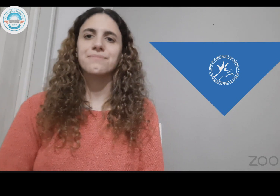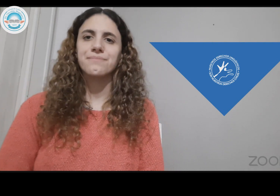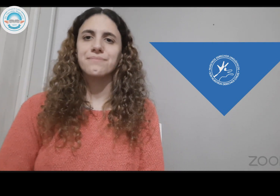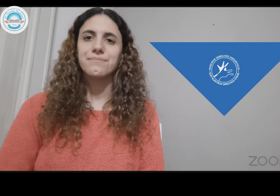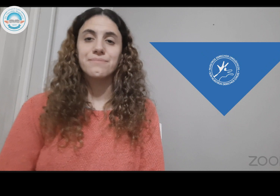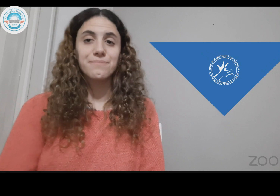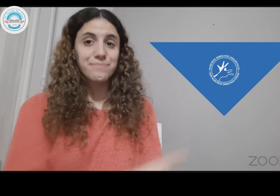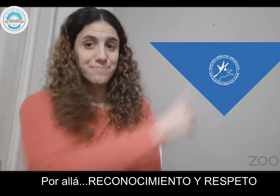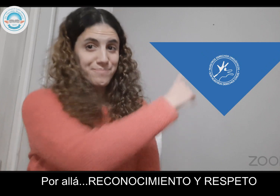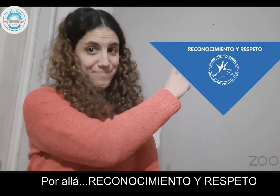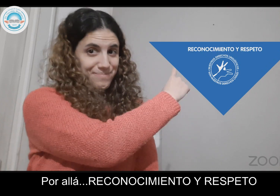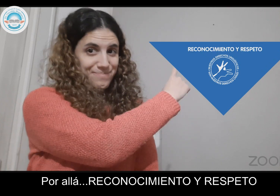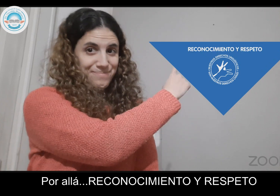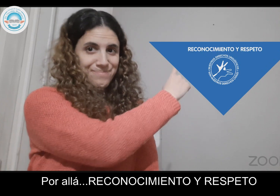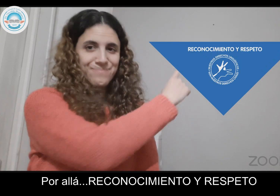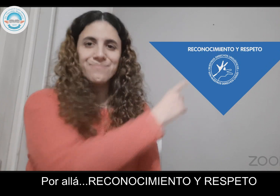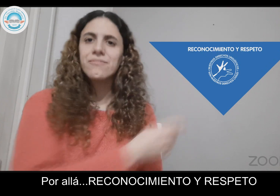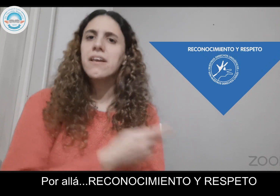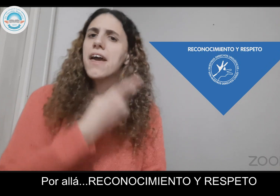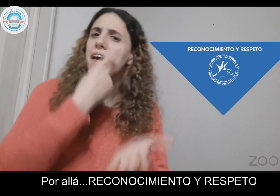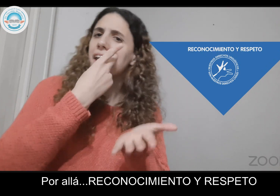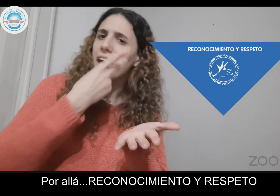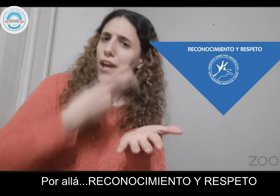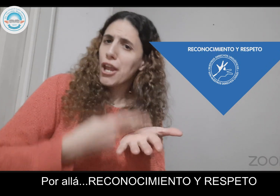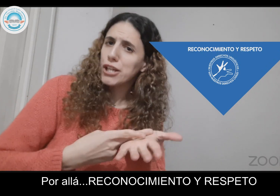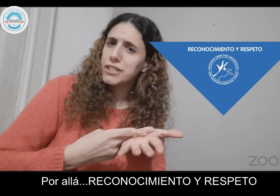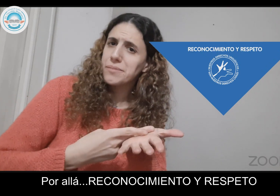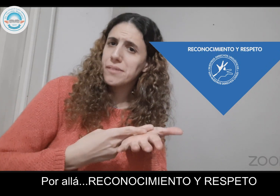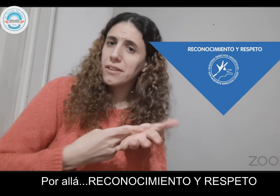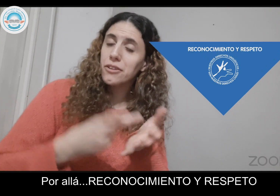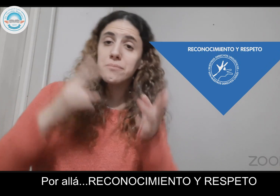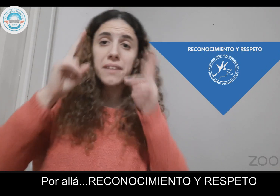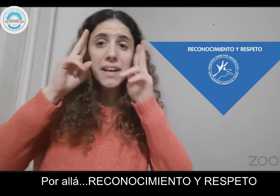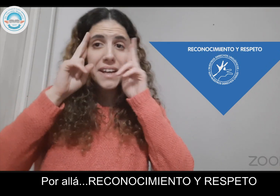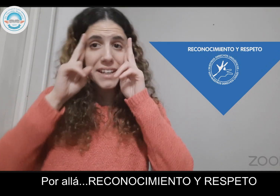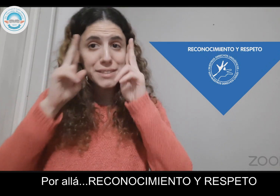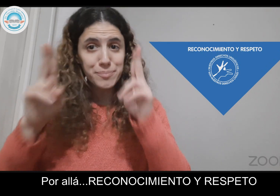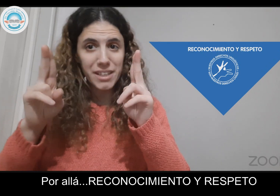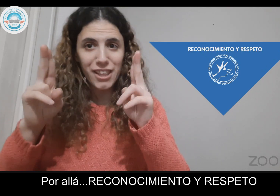Por allá, reconocimiento y respeto.